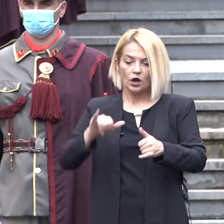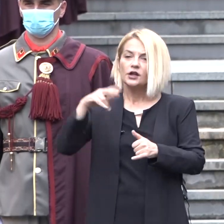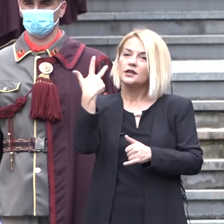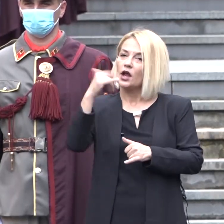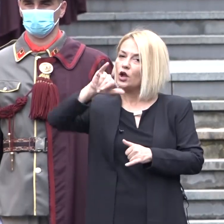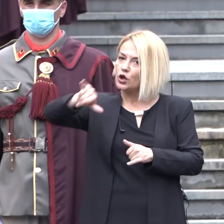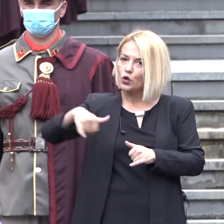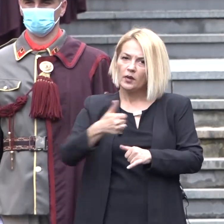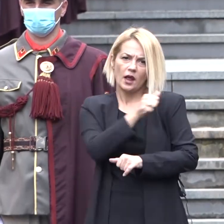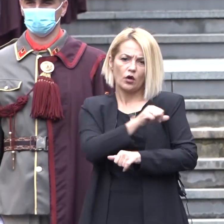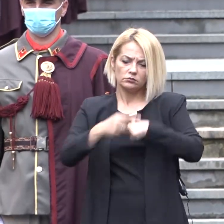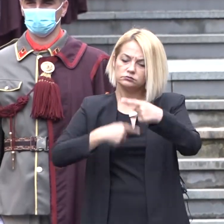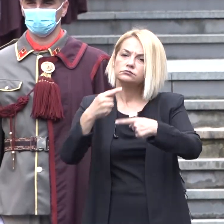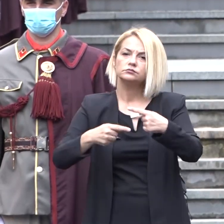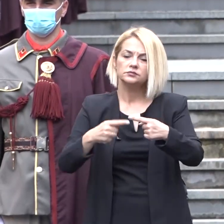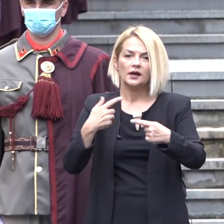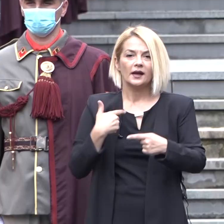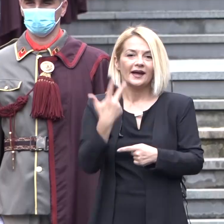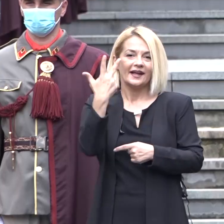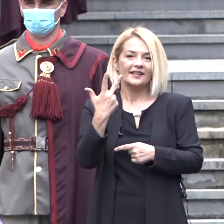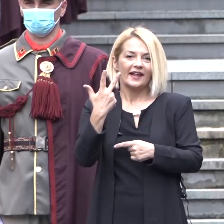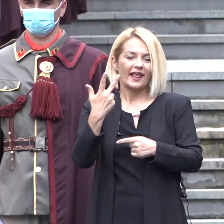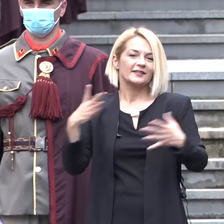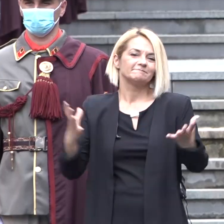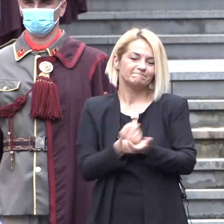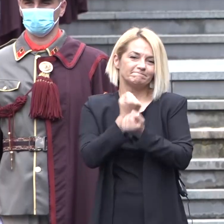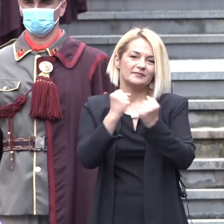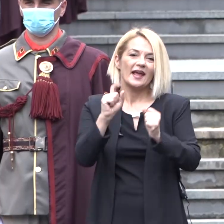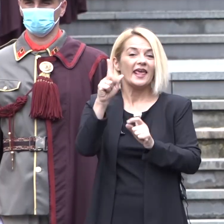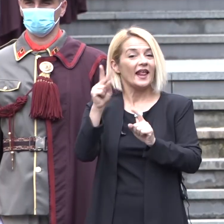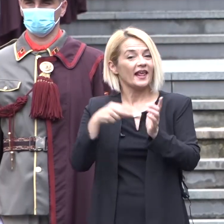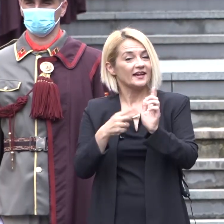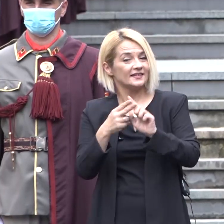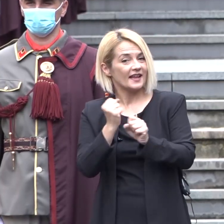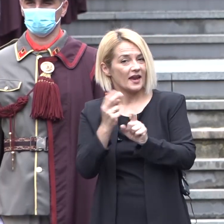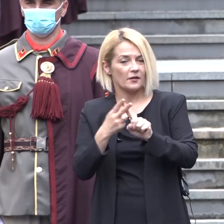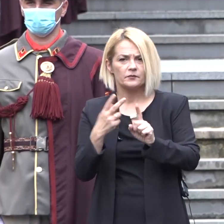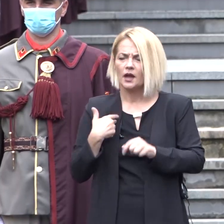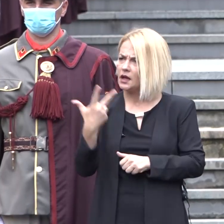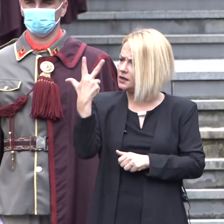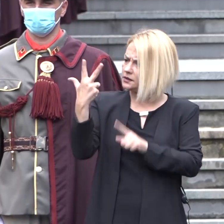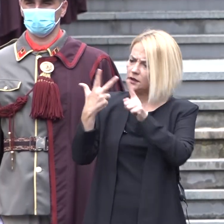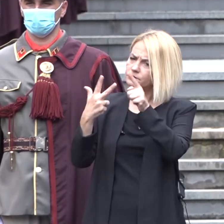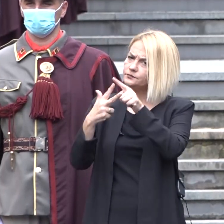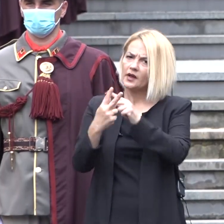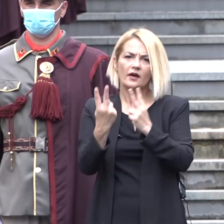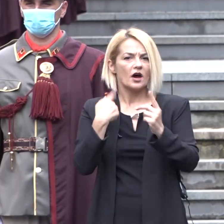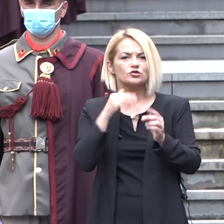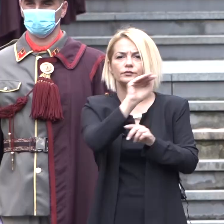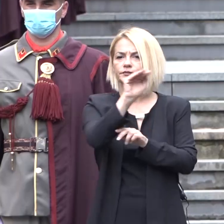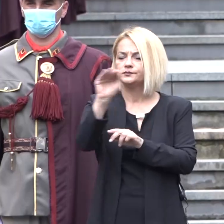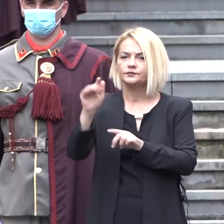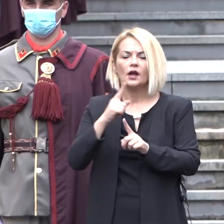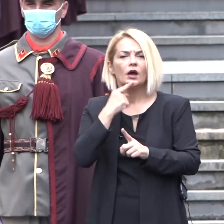-годишен јубилеј на нашиот трет и линден би сакал накратко да се осврнам на три важни аспекти кои, според мене,